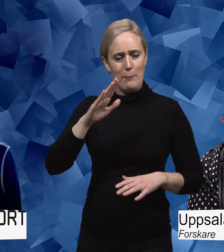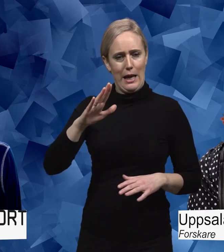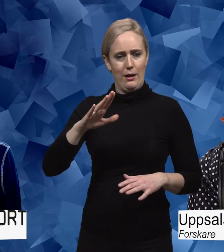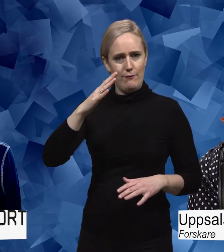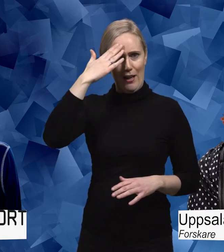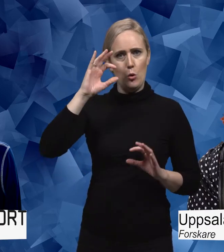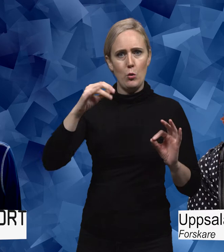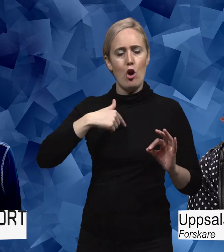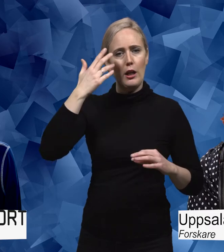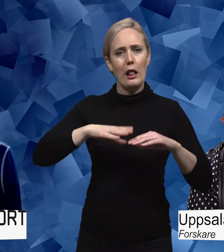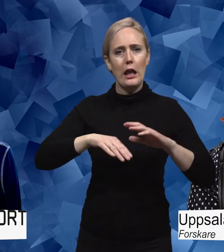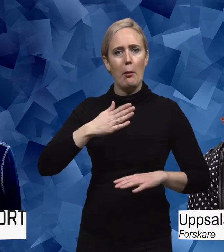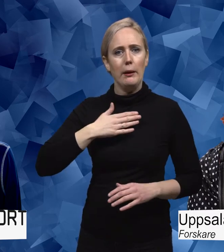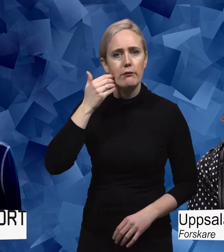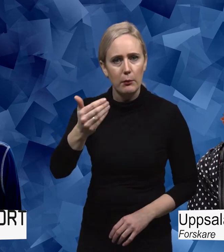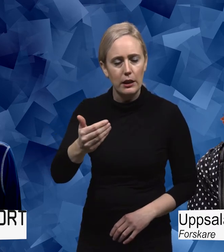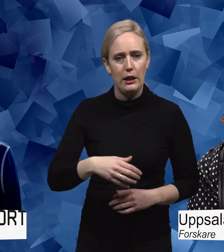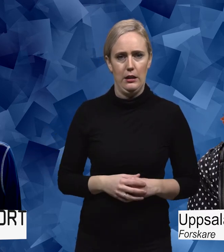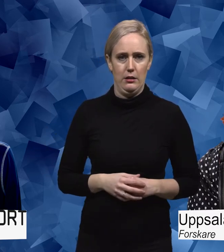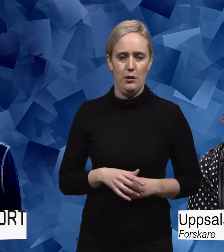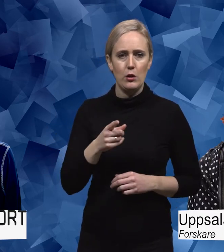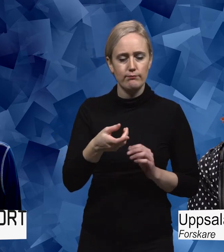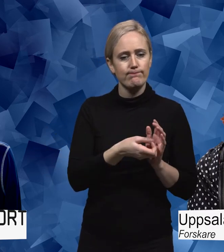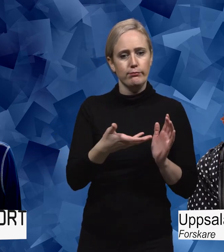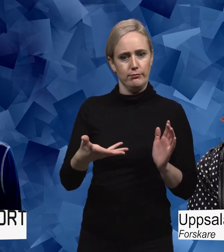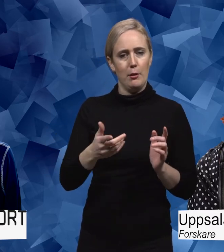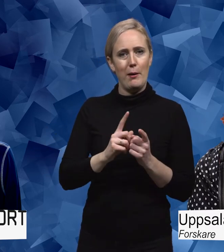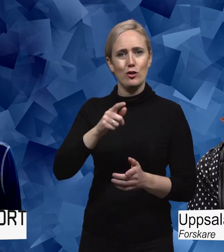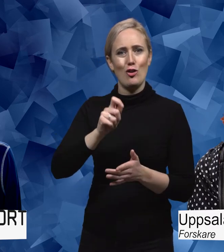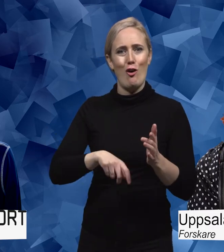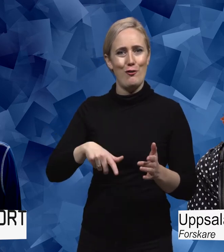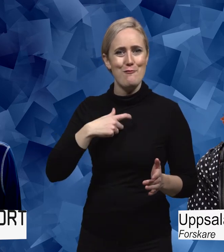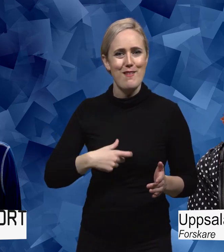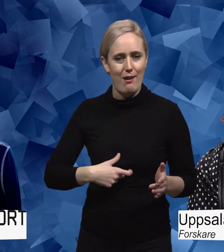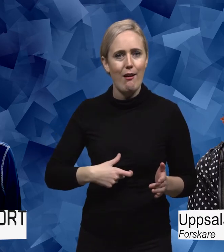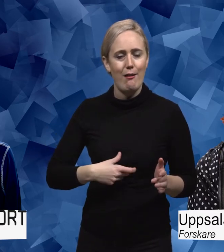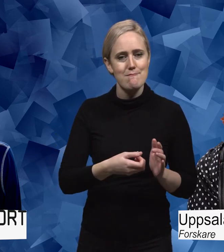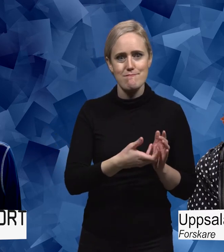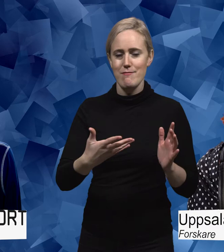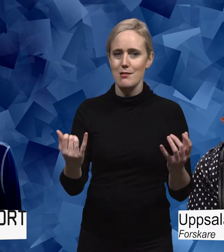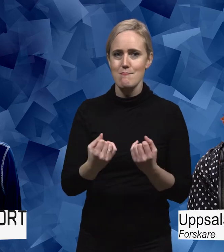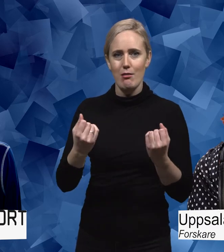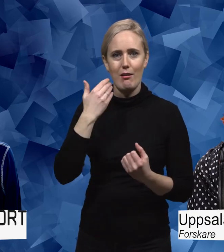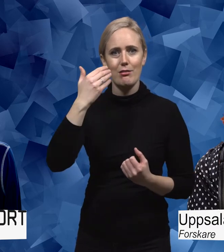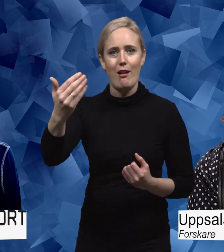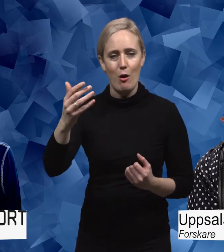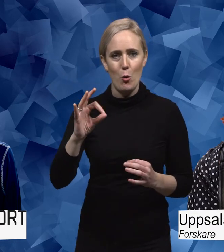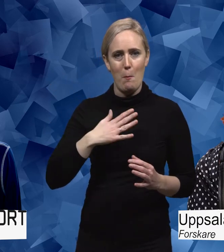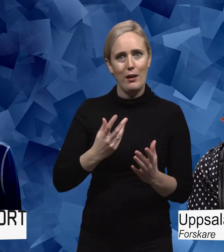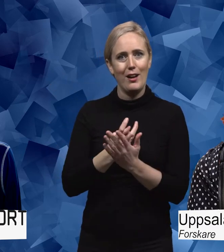hantera min framtid. Det blev startet på något väldigt spännande för mig det där. Det där var verkligen avgörande för min vidare resa med Parkinson.